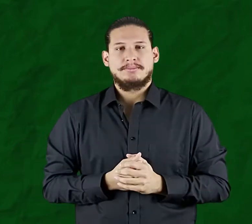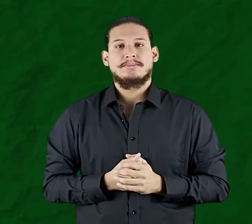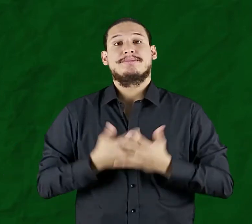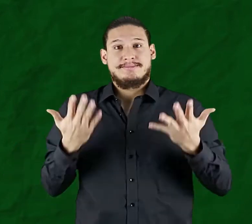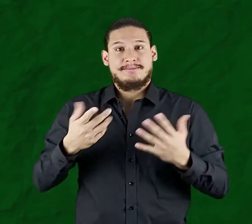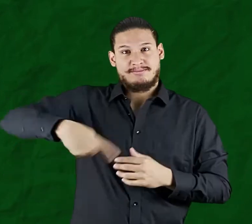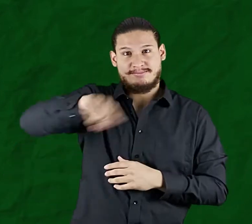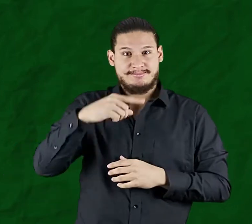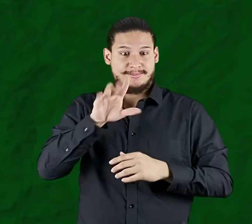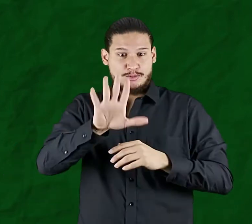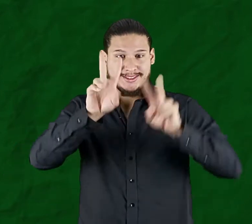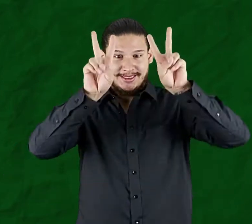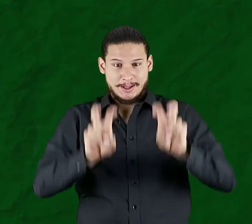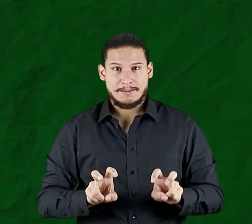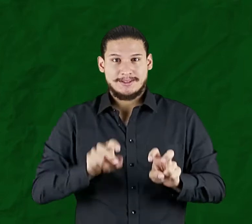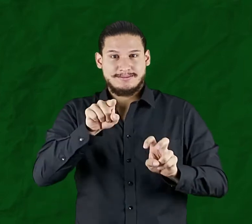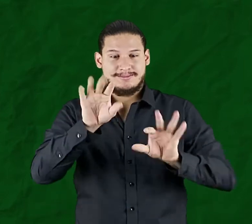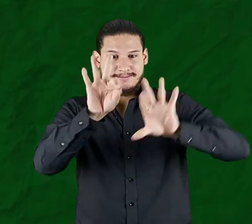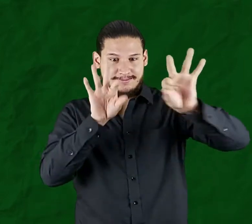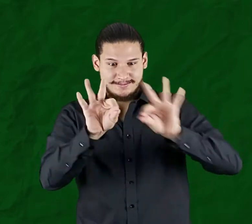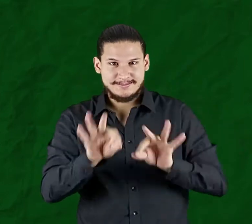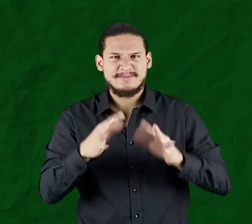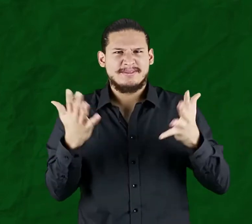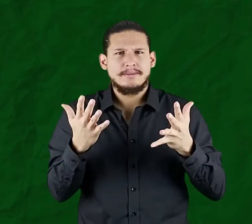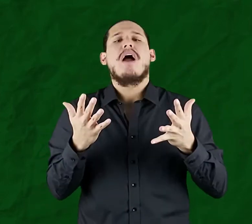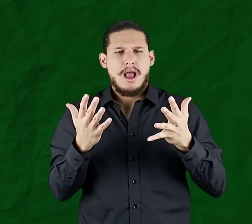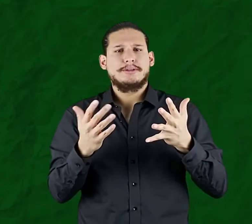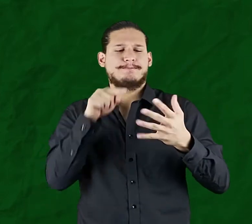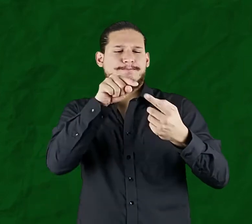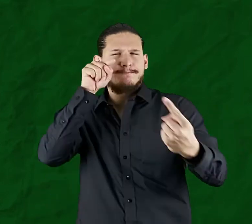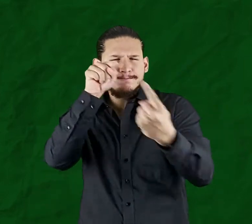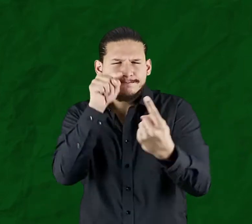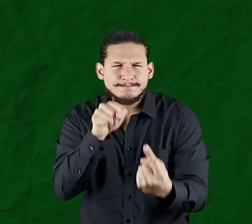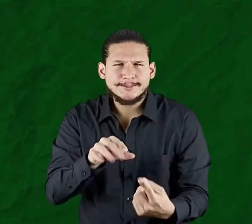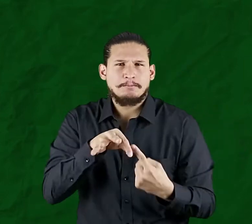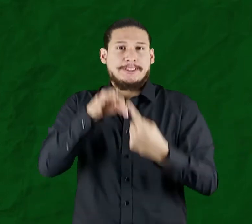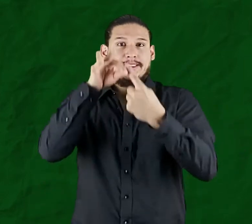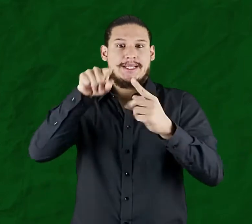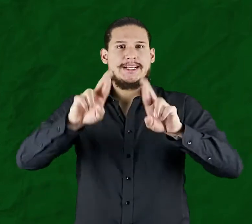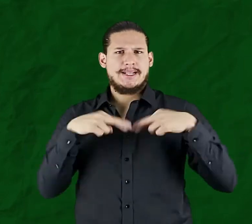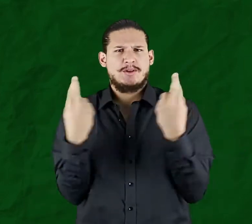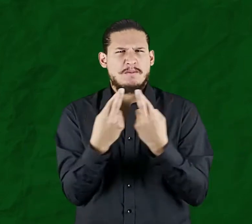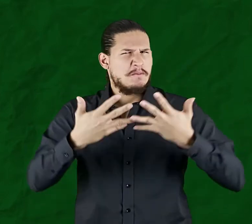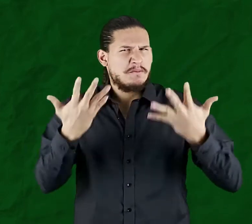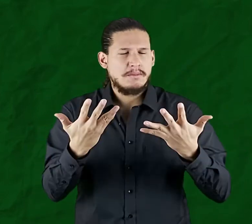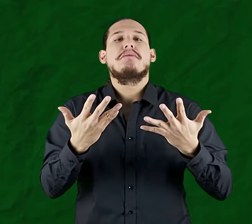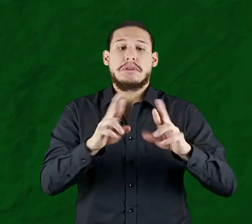de desarrollo de talleres o reuniones específicos de algunos temas